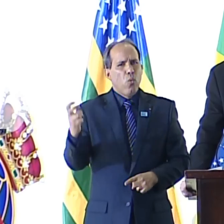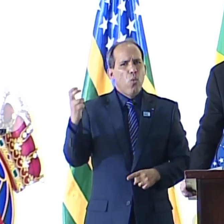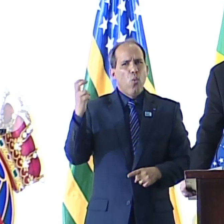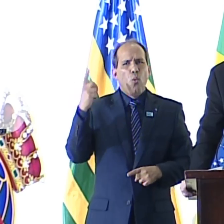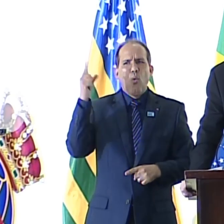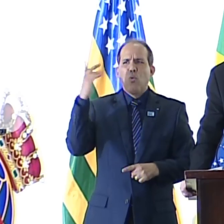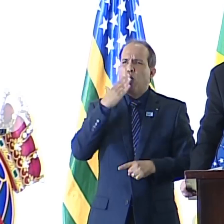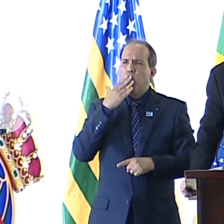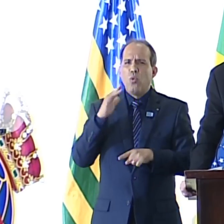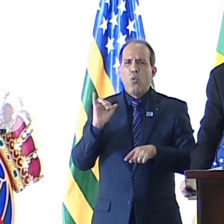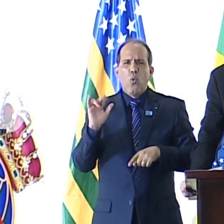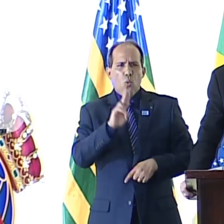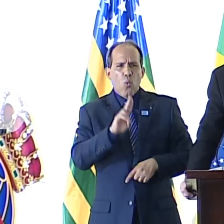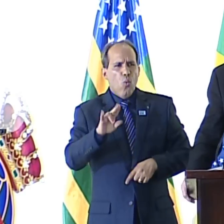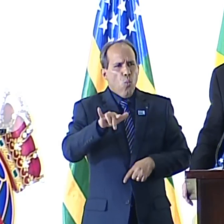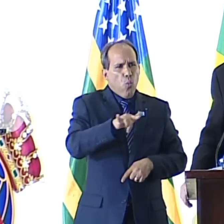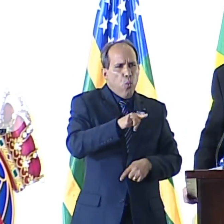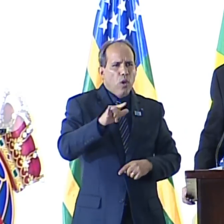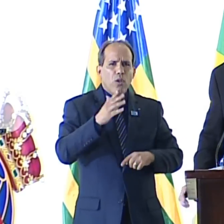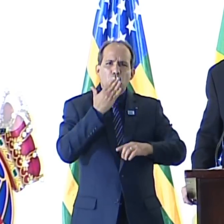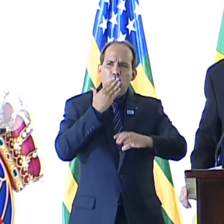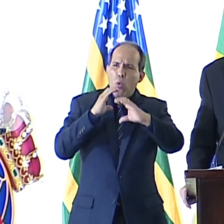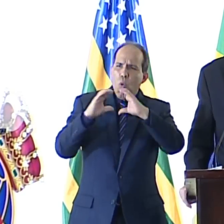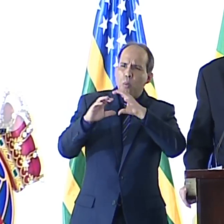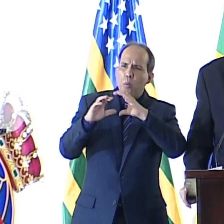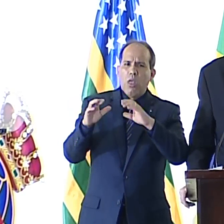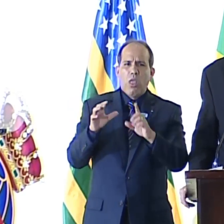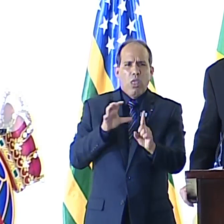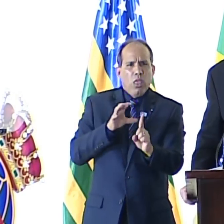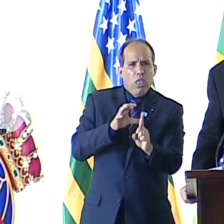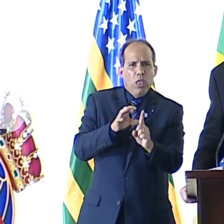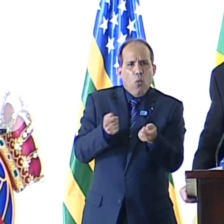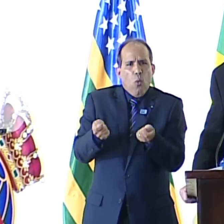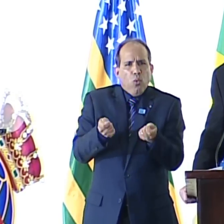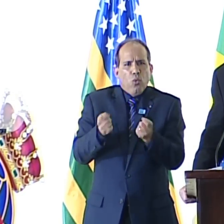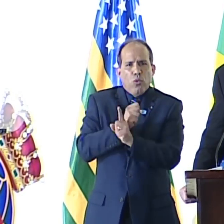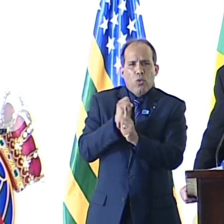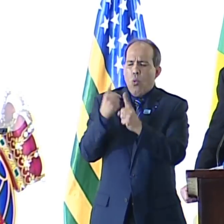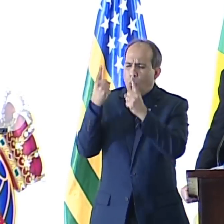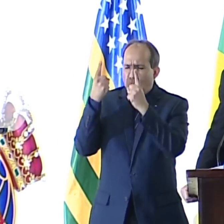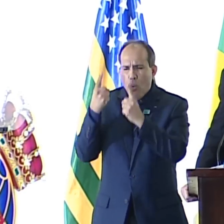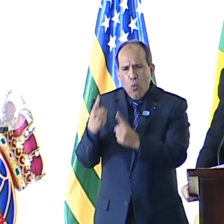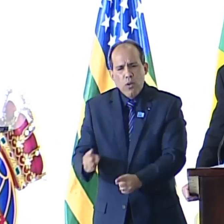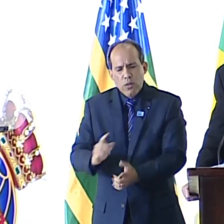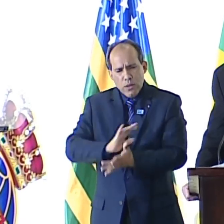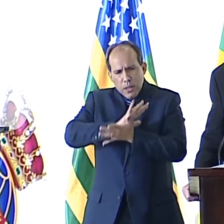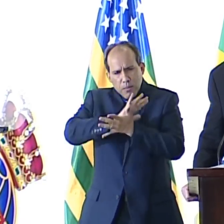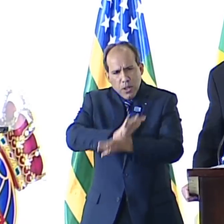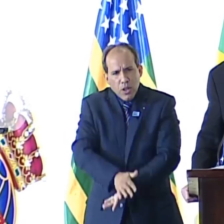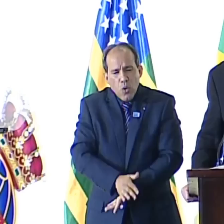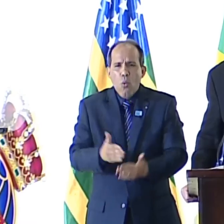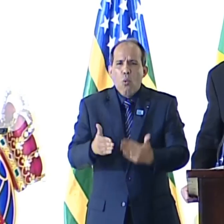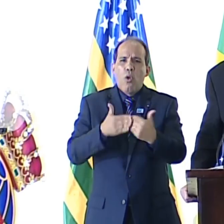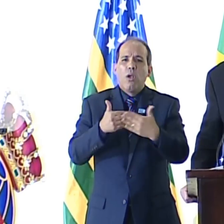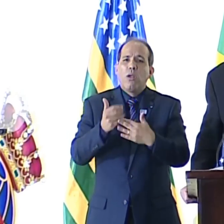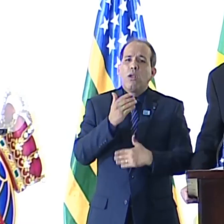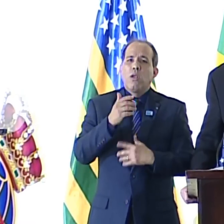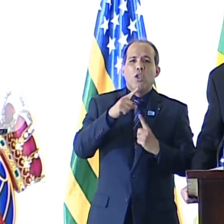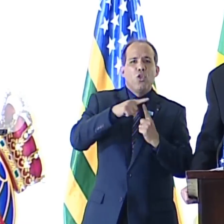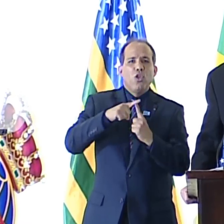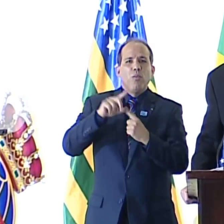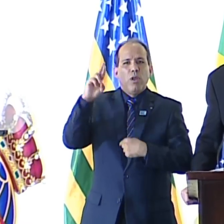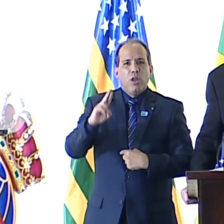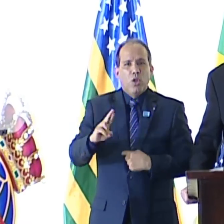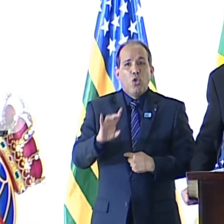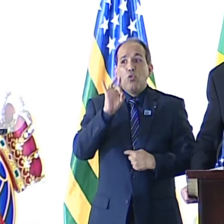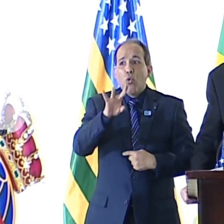instrumentalização das tecnologias de comunicação para fins de controle social, contra a perseguição dos praticantes de qualquer religião, não